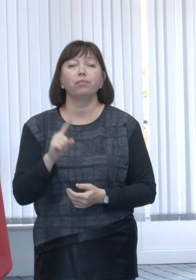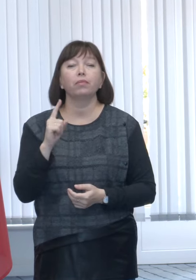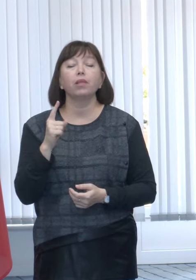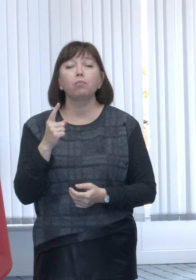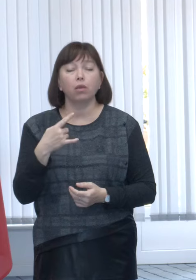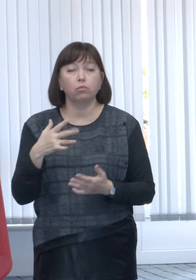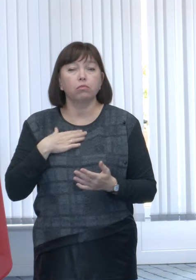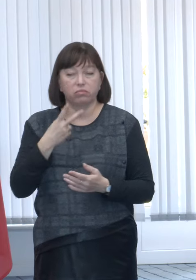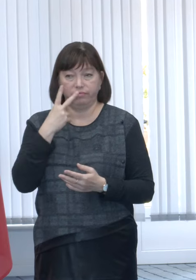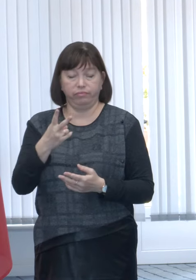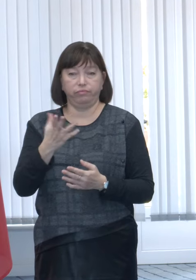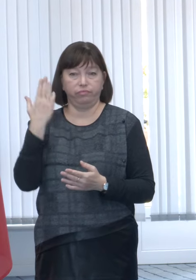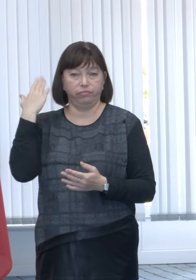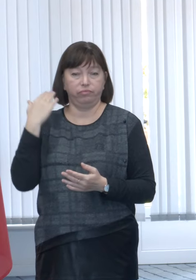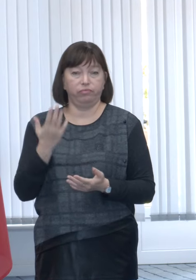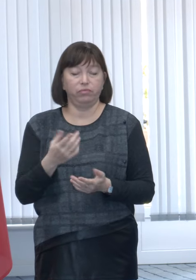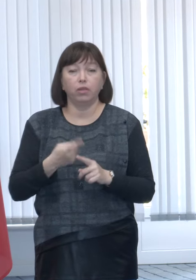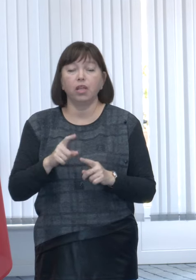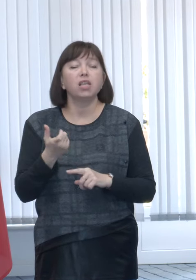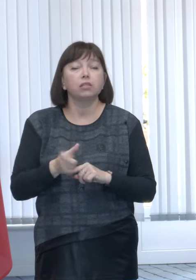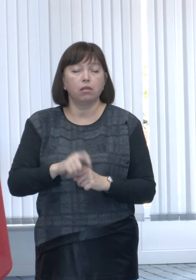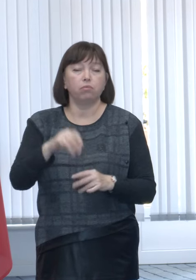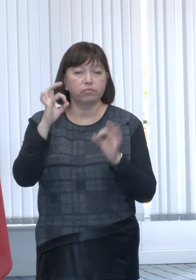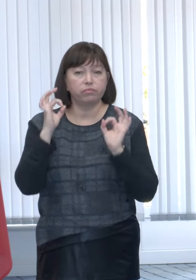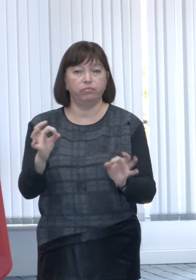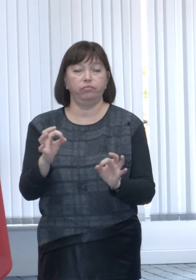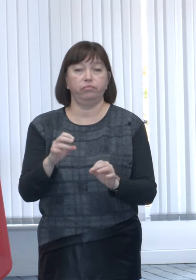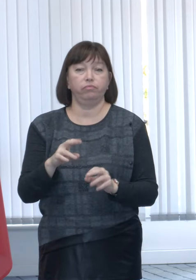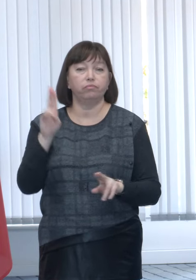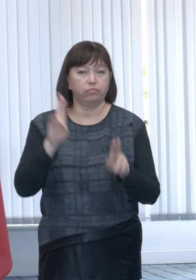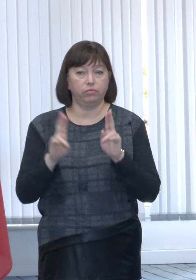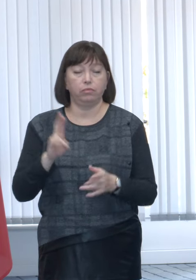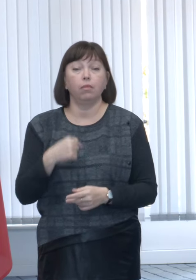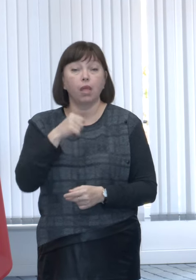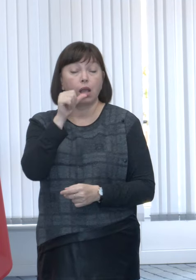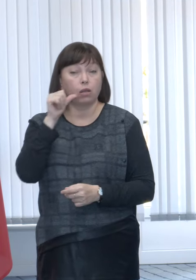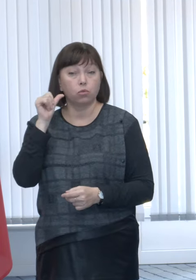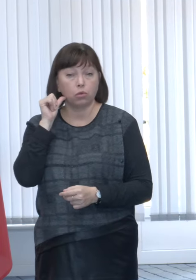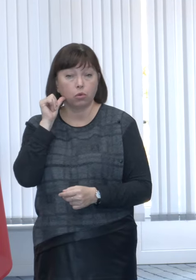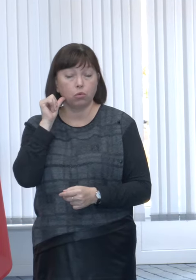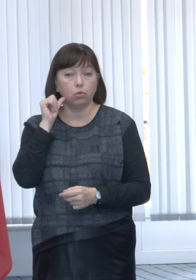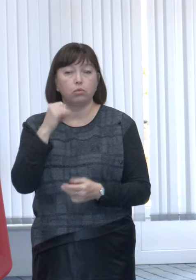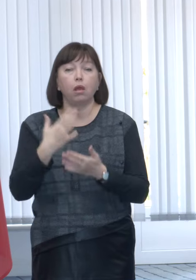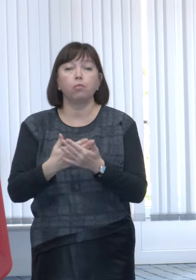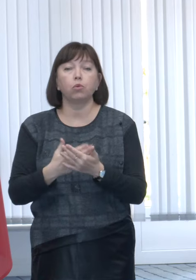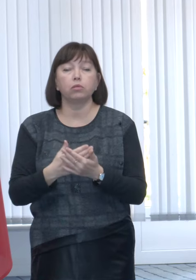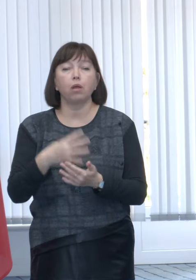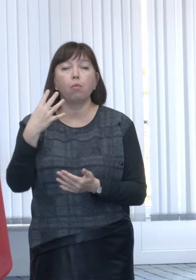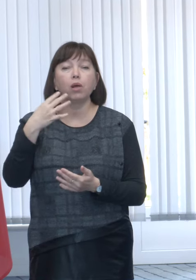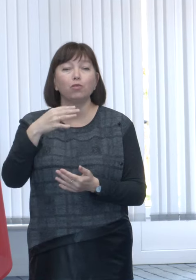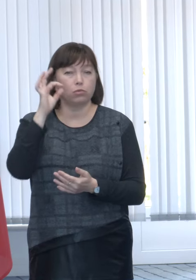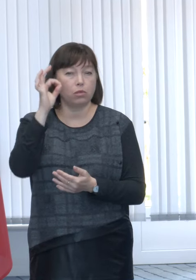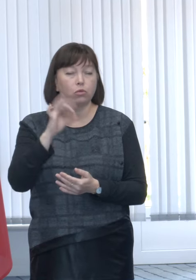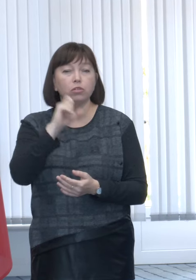pentru experiența arată că este cea mai eficientă metodă. Noi, anul trecut, aproximativ 40